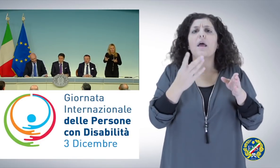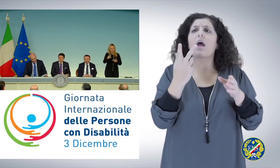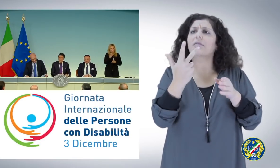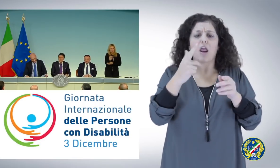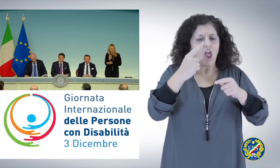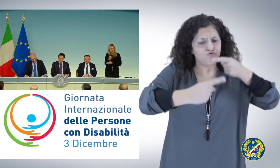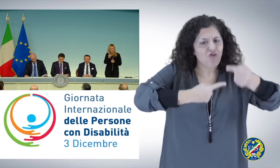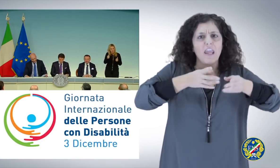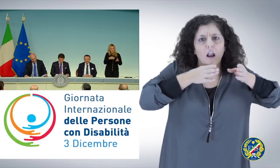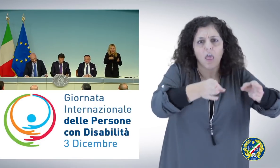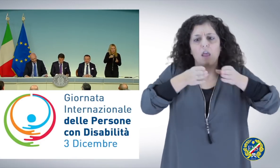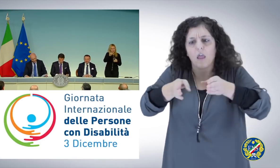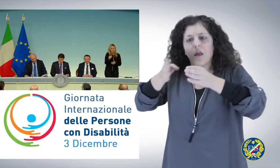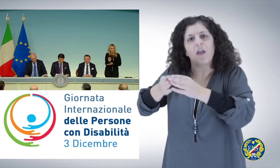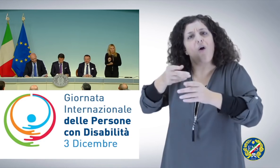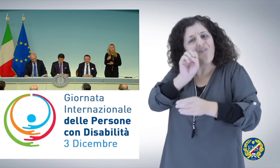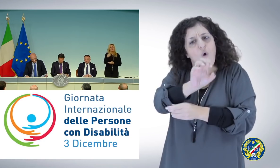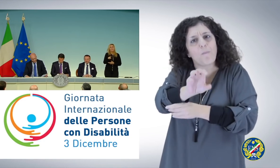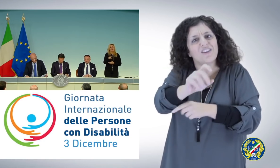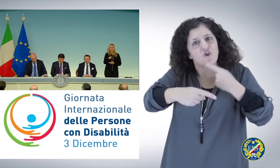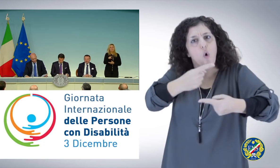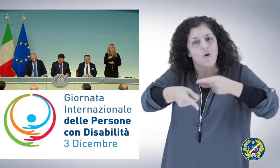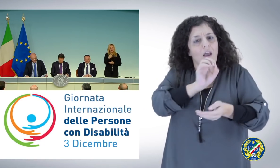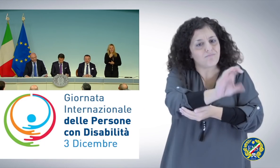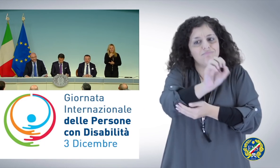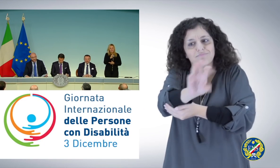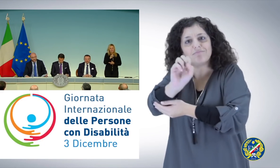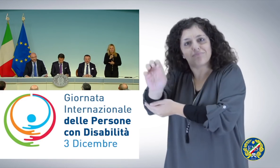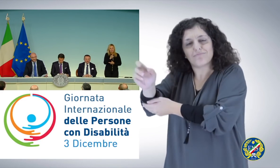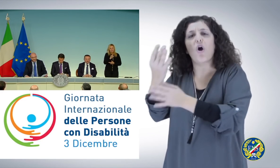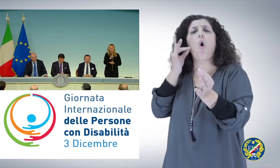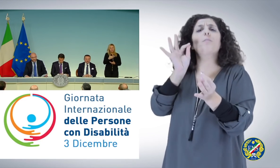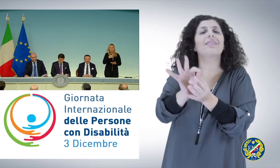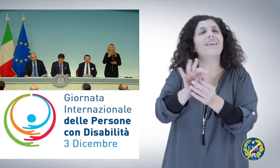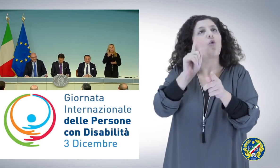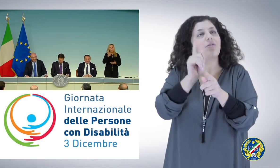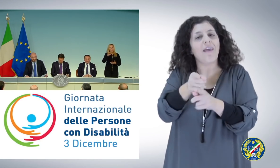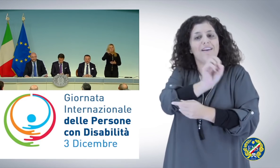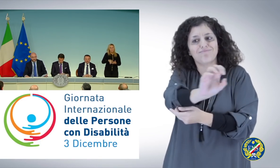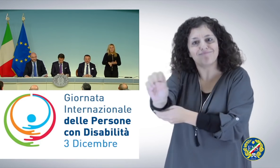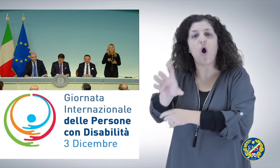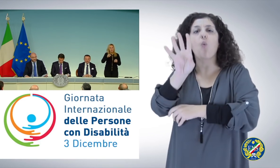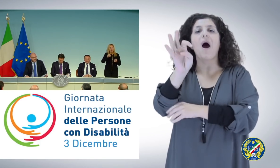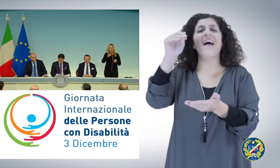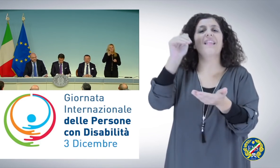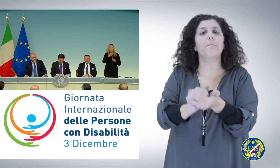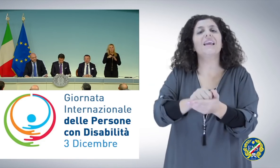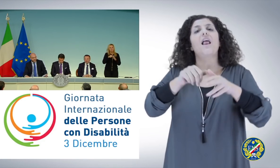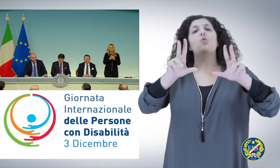fare in modo che ci siano 40.000 nuovi insegnanti di sostegno. Sapete quanto